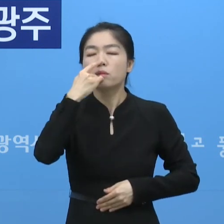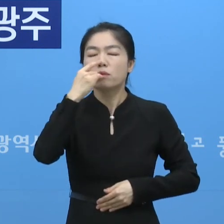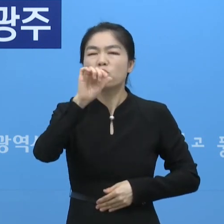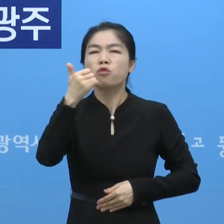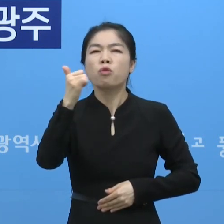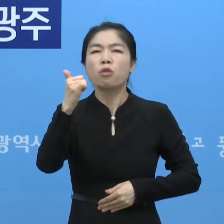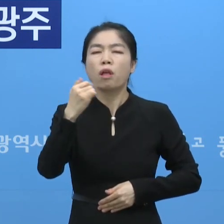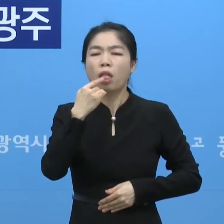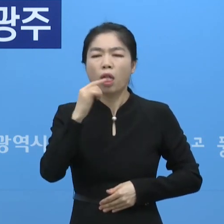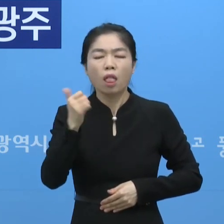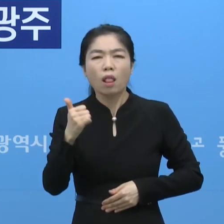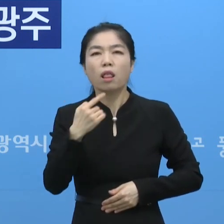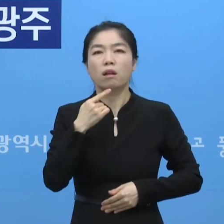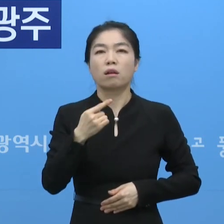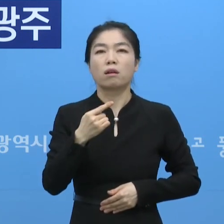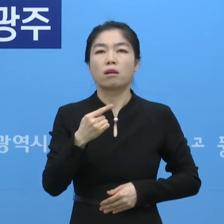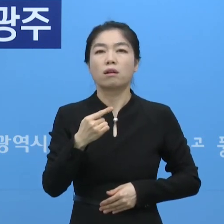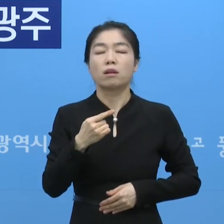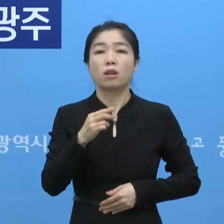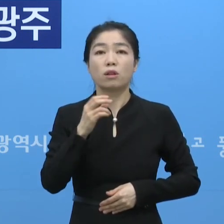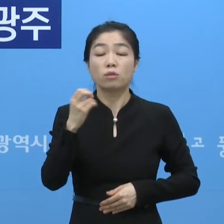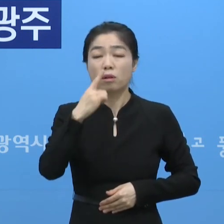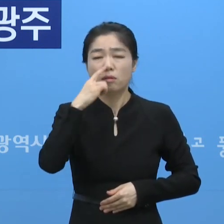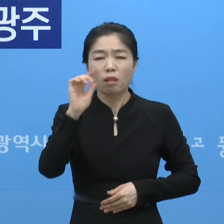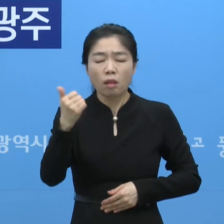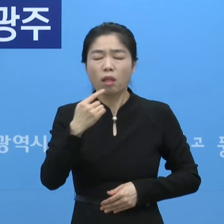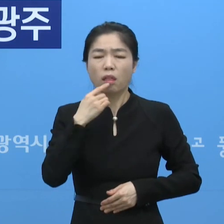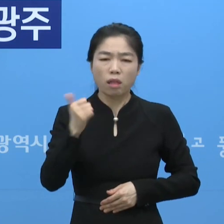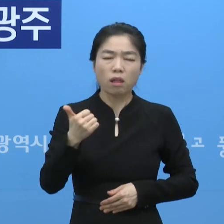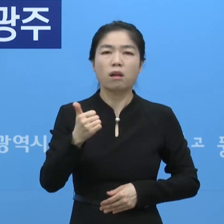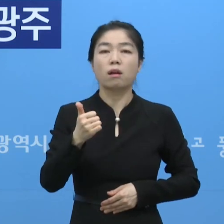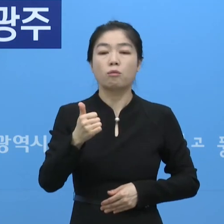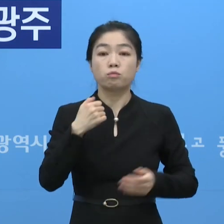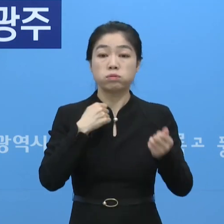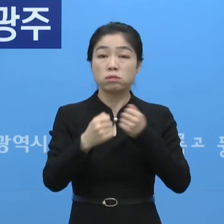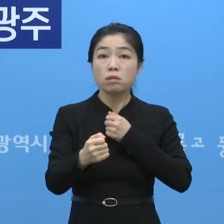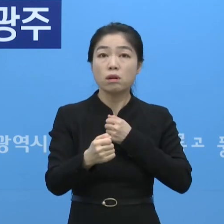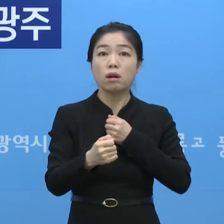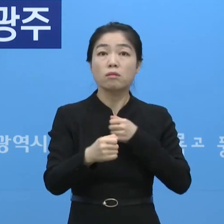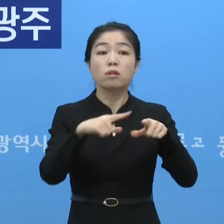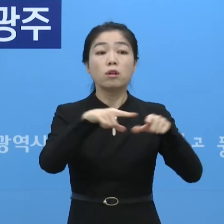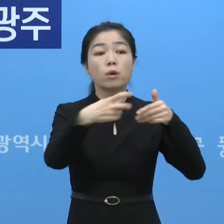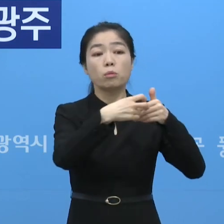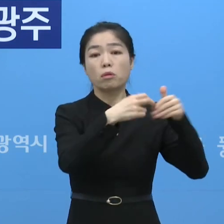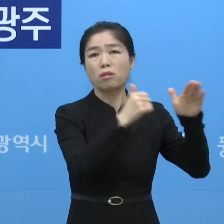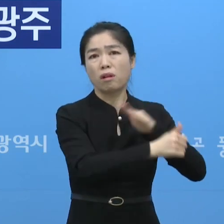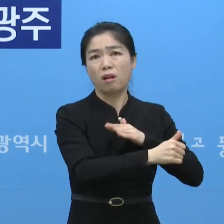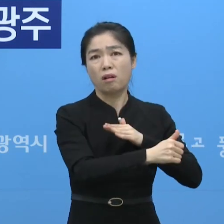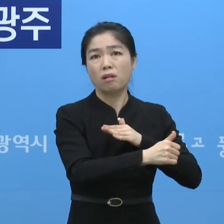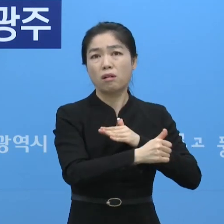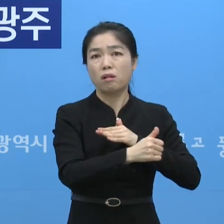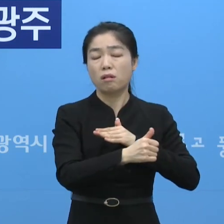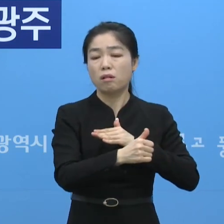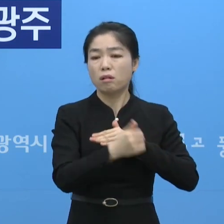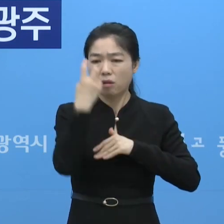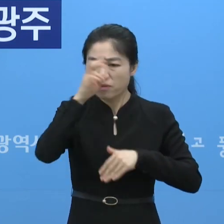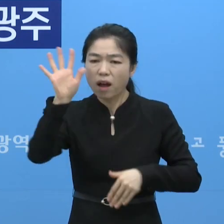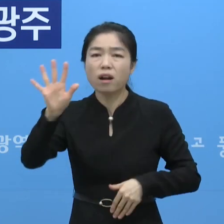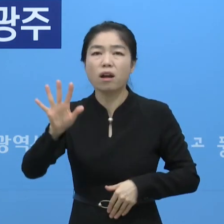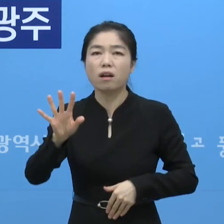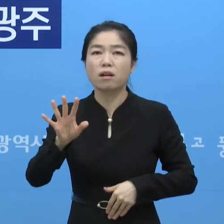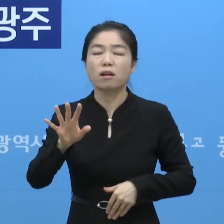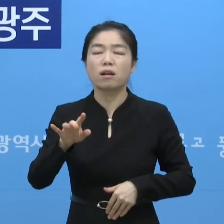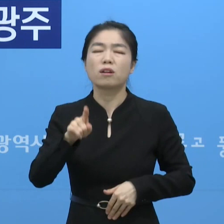소실과 미각 소실입니다. 심지어는 후각 소실과 미각 소실이 있었음에도 선별검사서를 방문하지 않는 사례도 있었습니다.